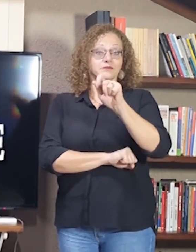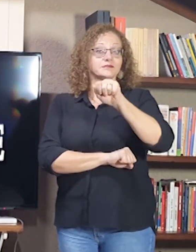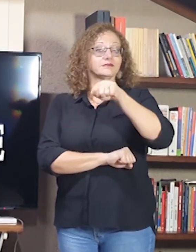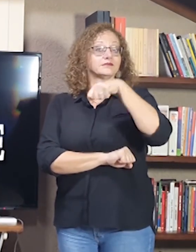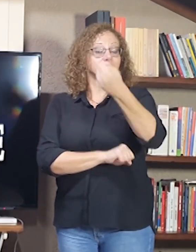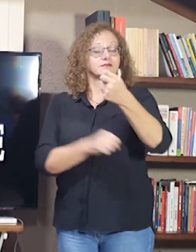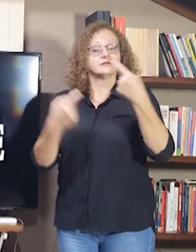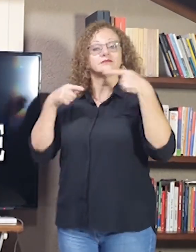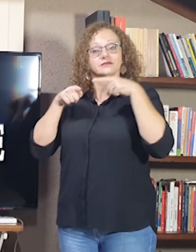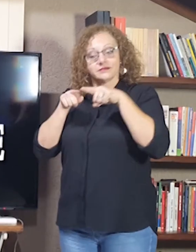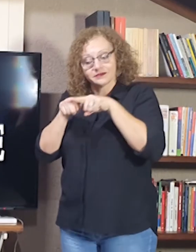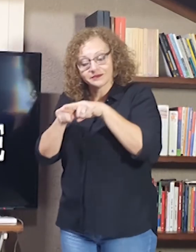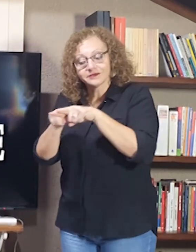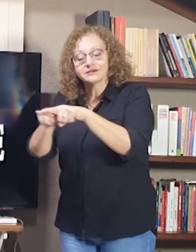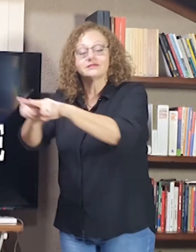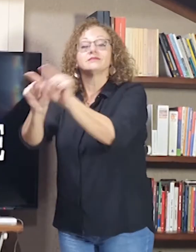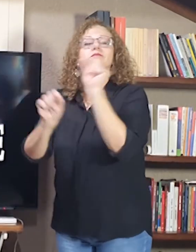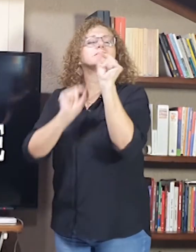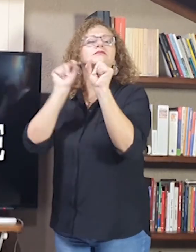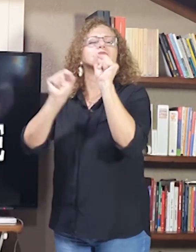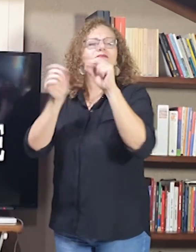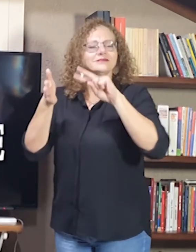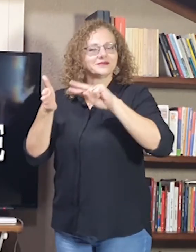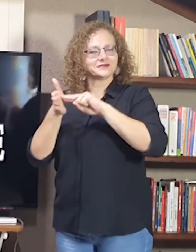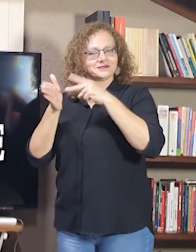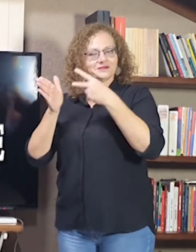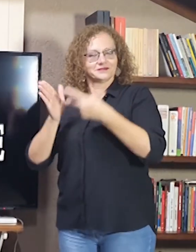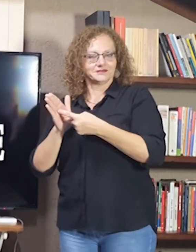aqui é o sinal. O que significa?